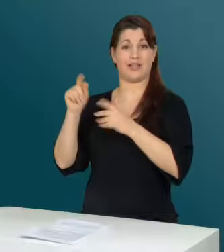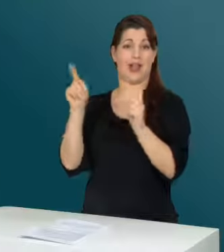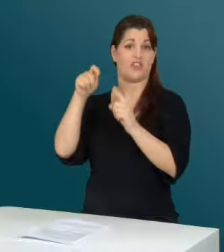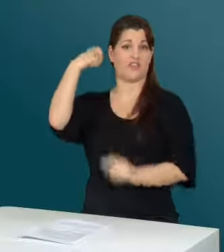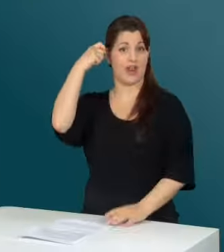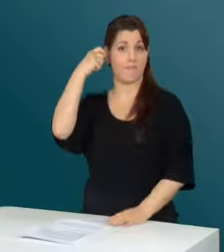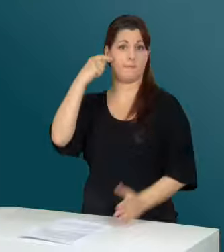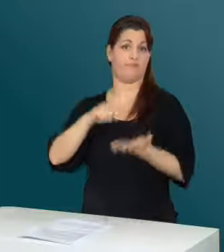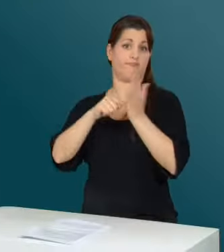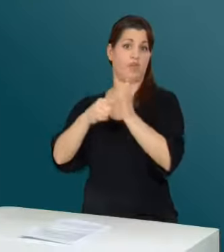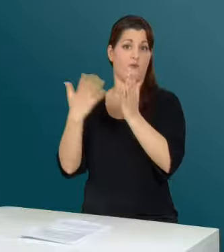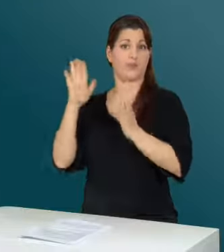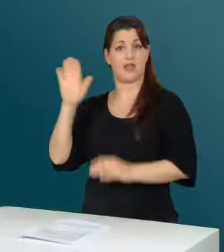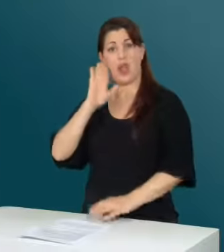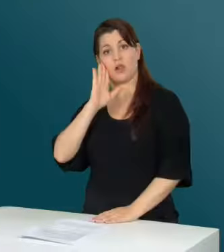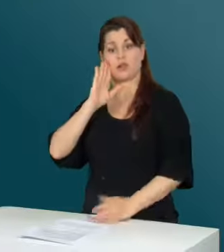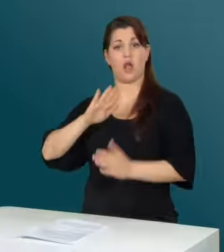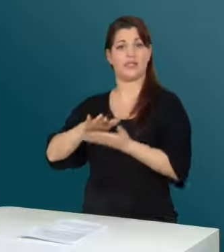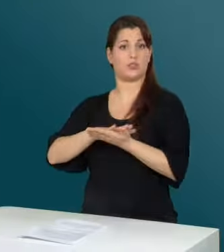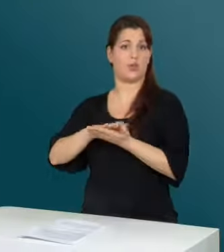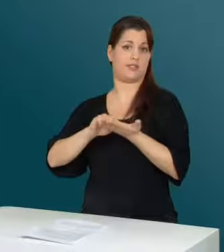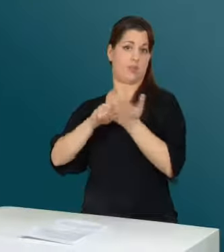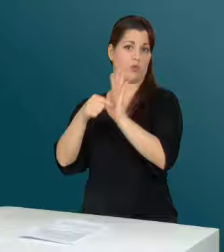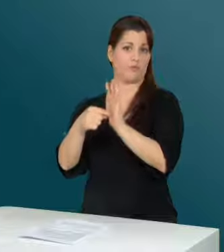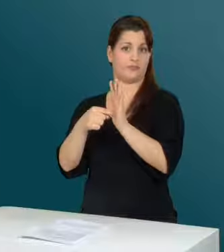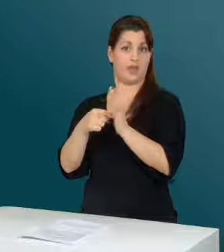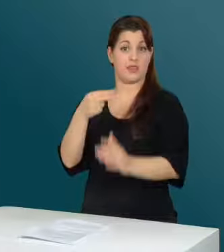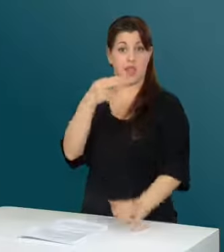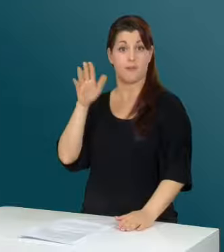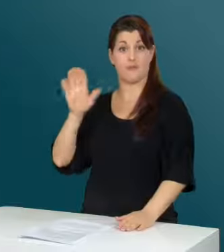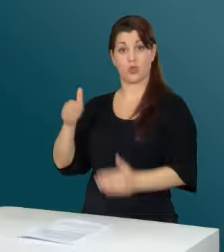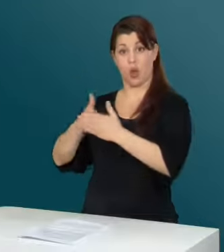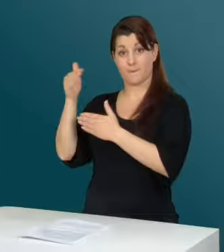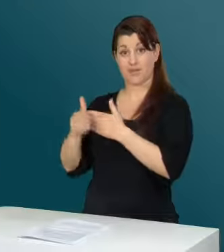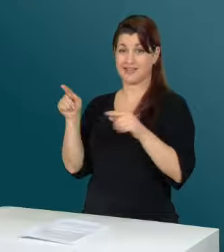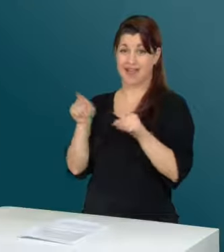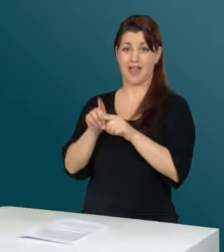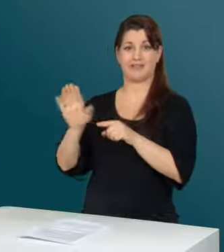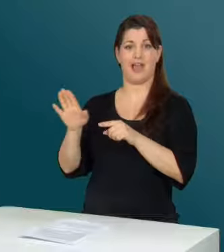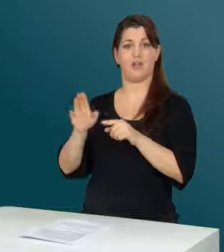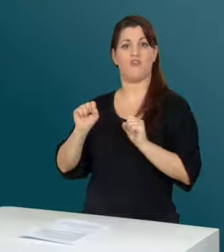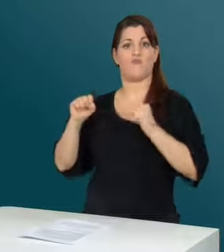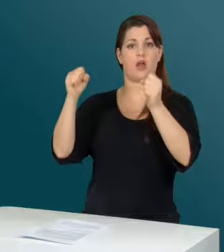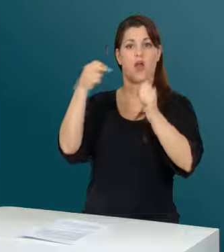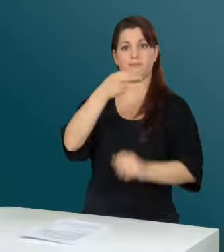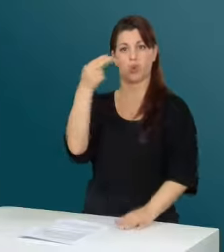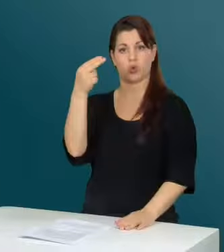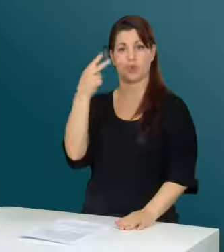Film veröffentlicht, der ihn in Alltagssituationen zeigt. Der Name der Homepage lautet wie sein Wahlkampfmotto «Sehen, um zu